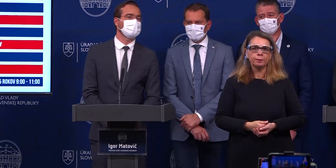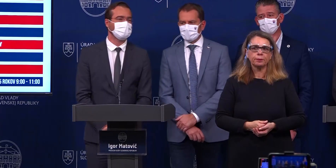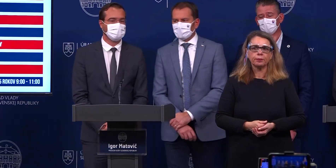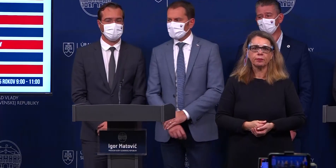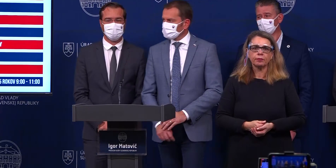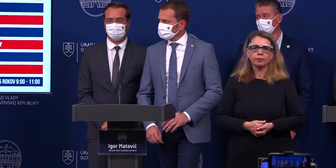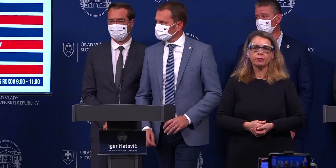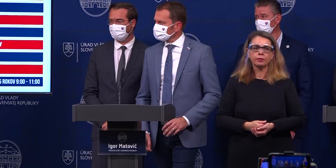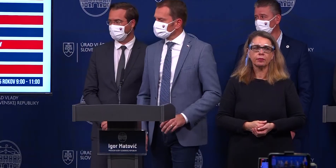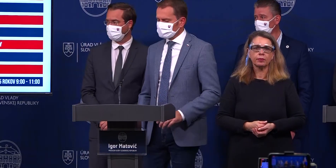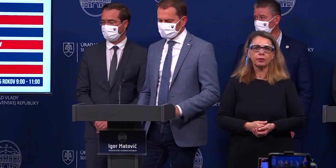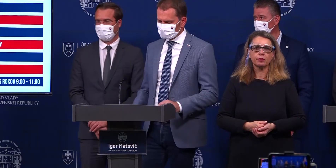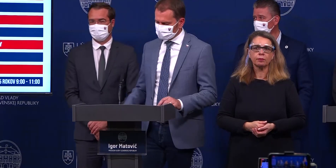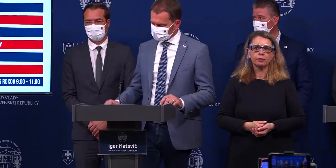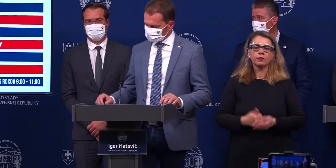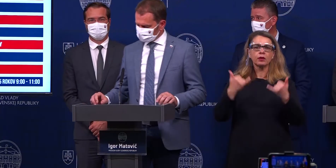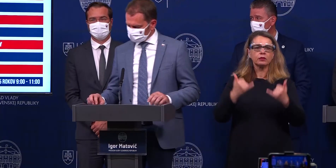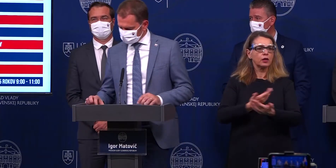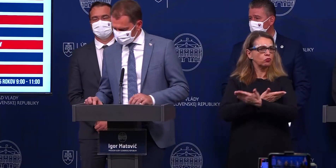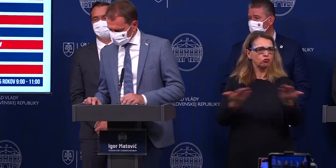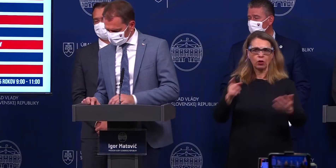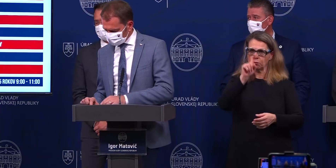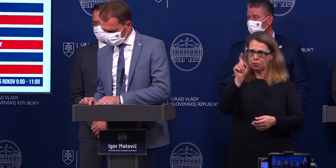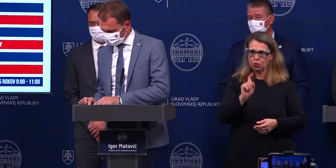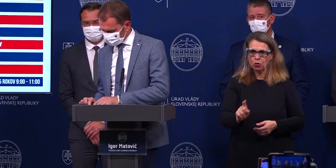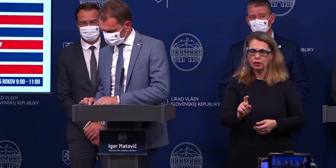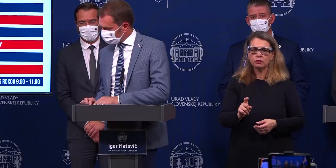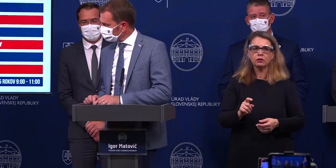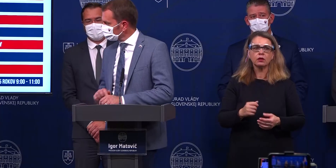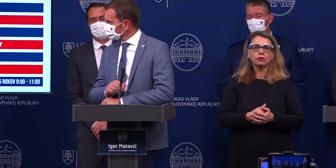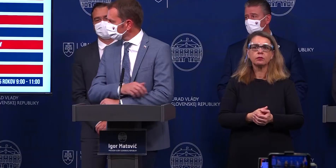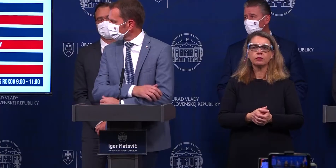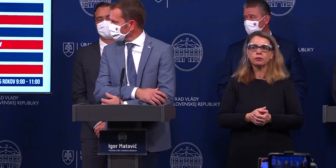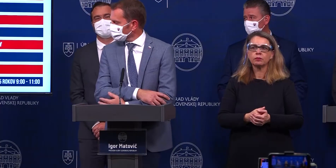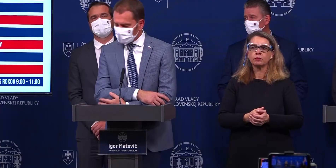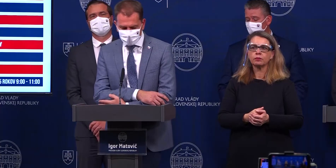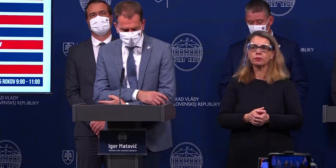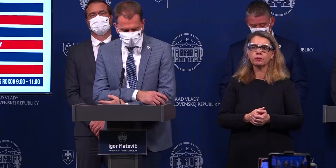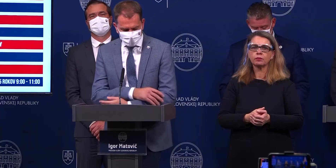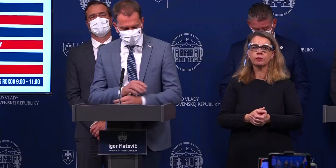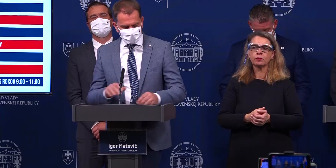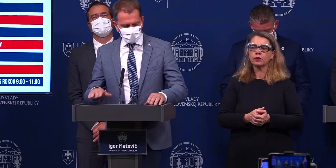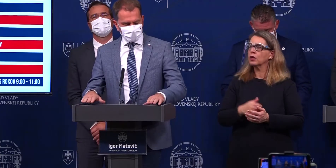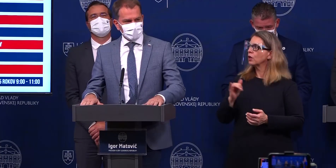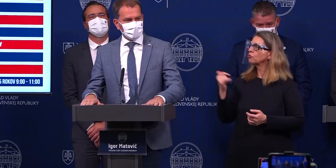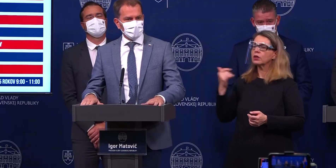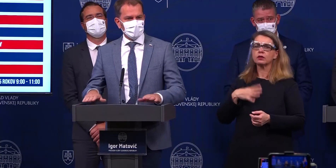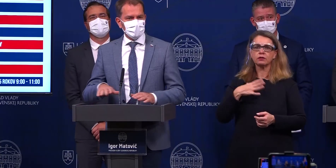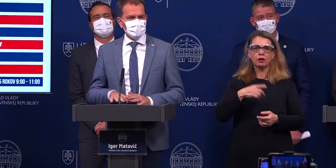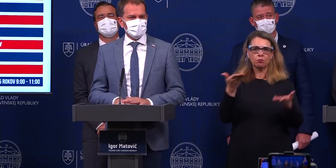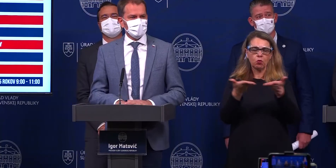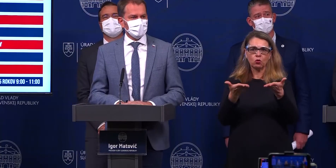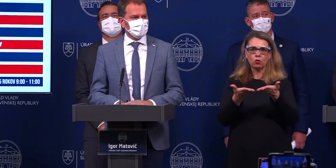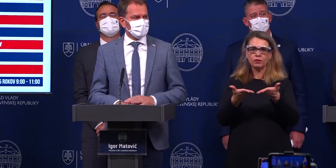Vážení prítomní, konštatujem, že zo strany médií už nie sú otázky, takže ak by ste chceli byť za ústredný krízový štát, nech sa páči, pán premiér. Ja som chcel ešte jedno také